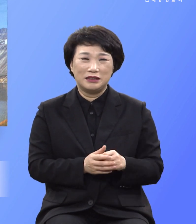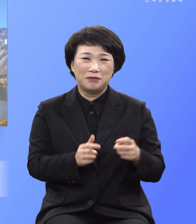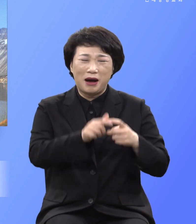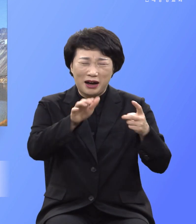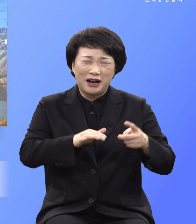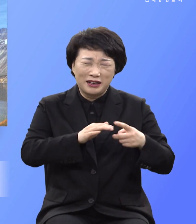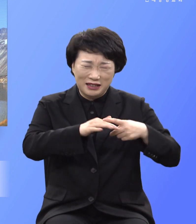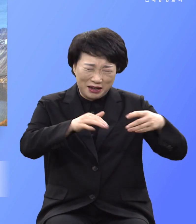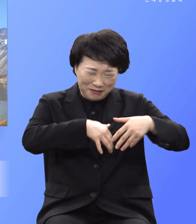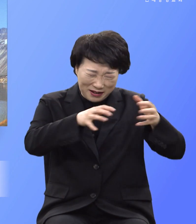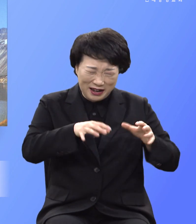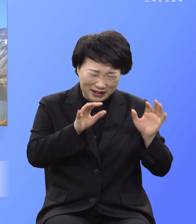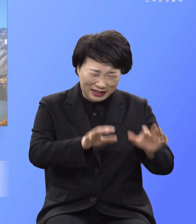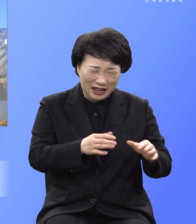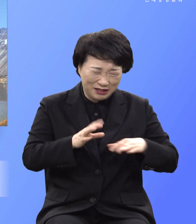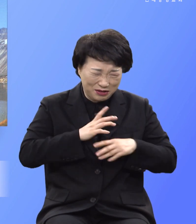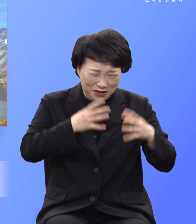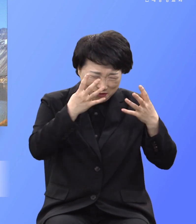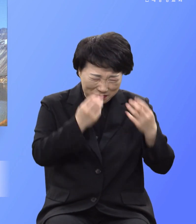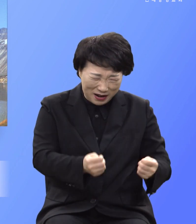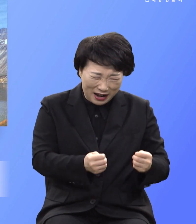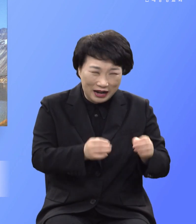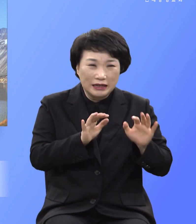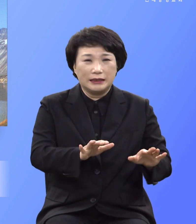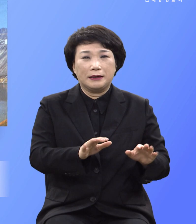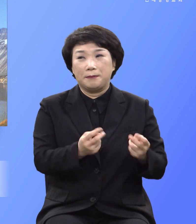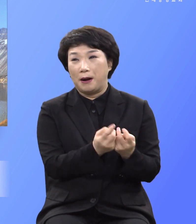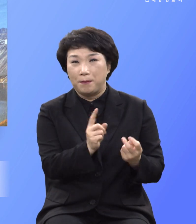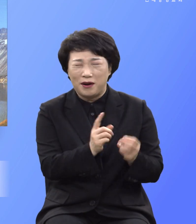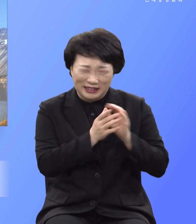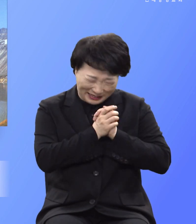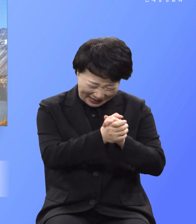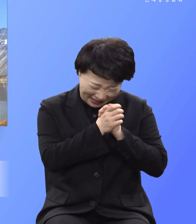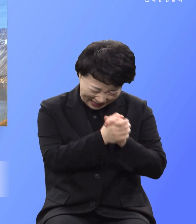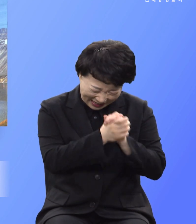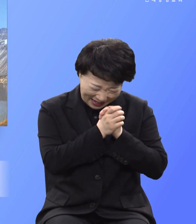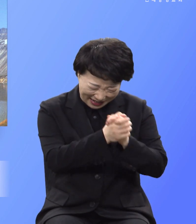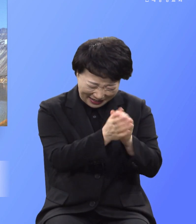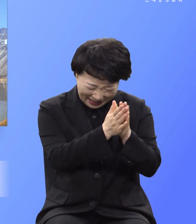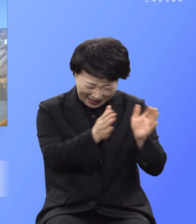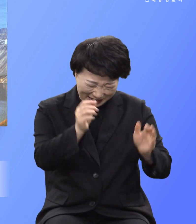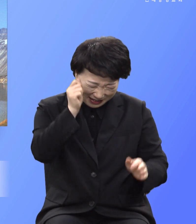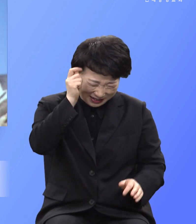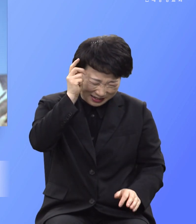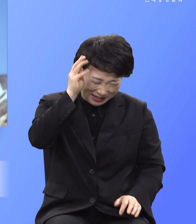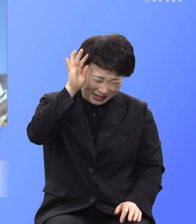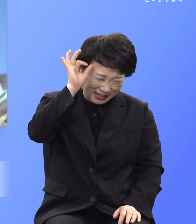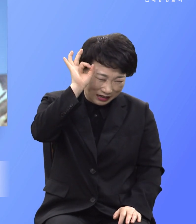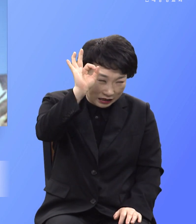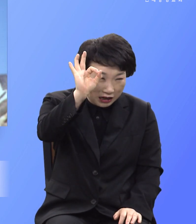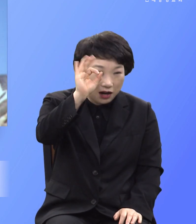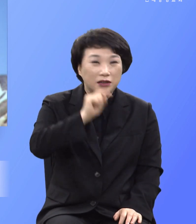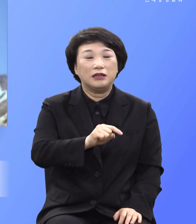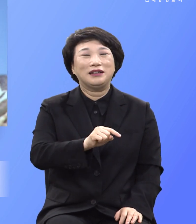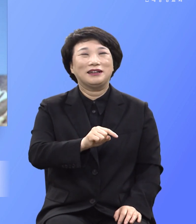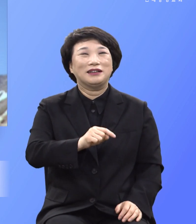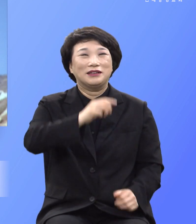그들은 전혀 기도에 힘들 때 열흘이 되던 날 드디어 그들에게 성령이